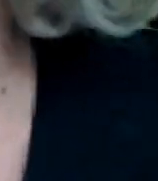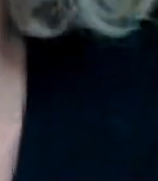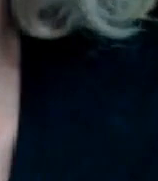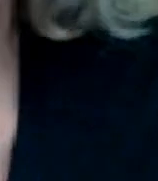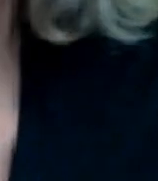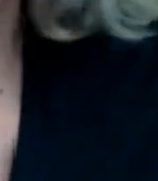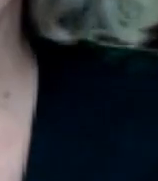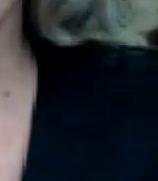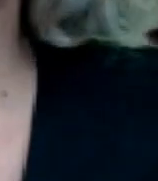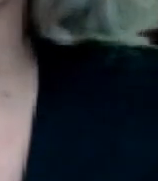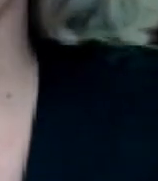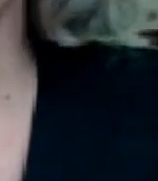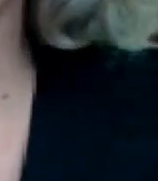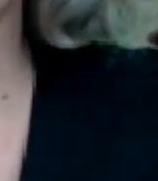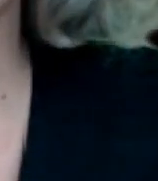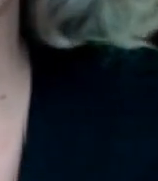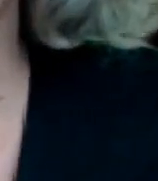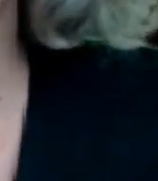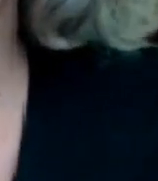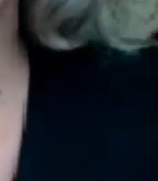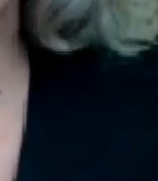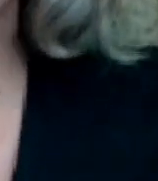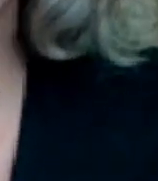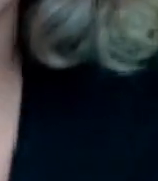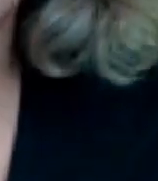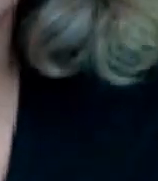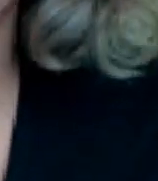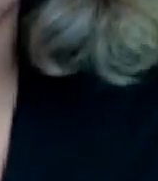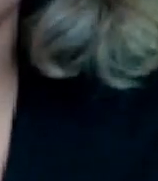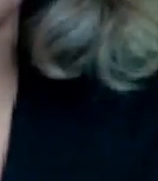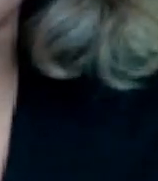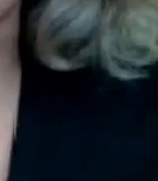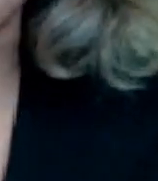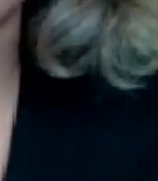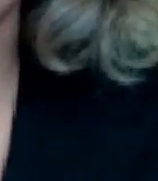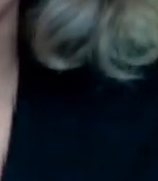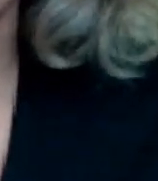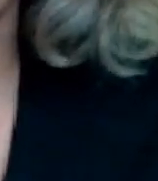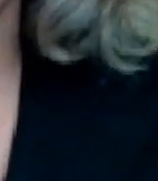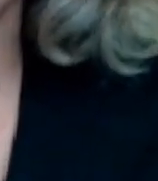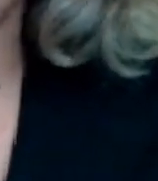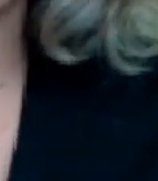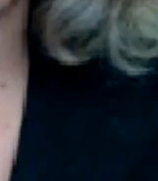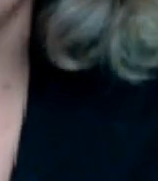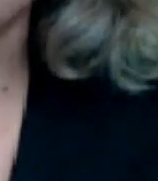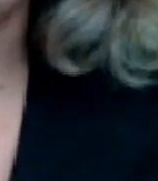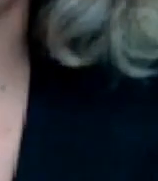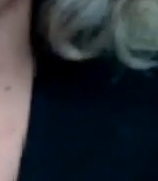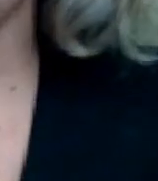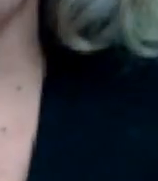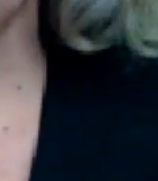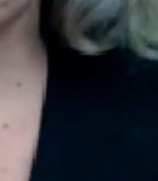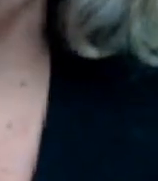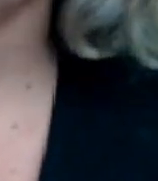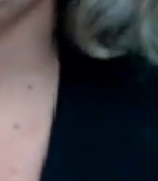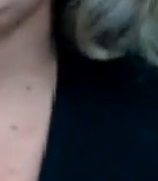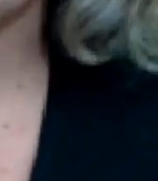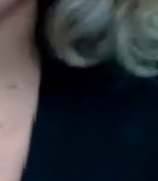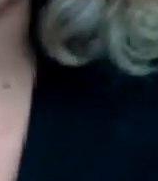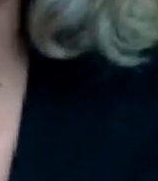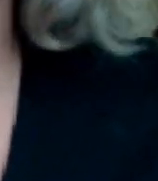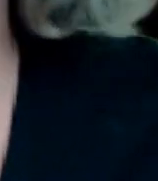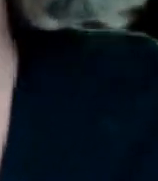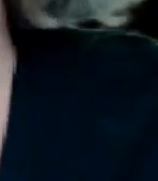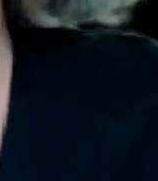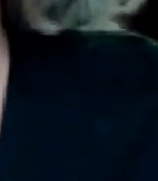hay muchos mexicanos que ni siquiera hablan español por causa de que a propósito la familia no quería